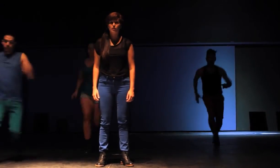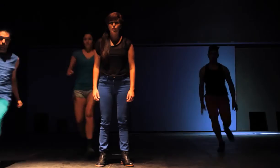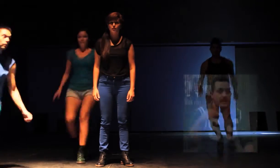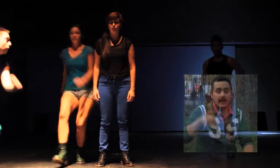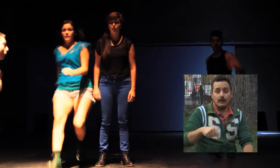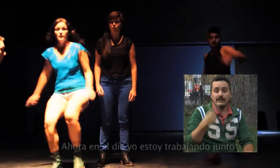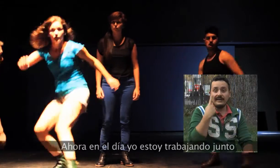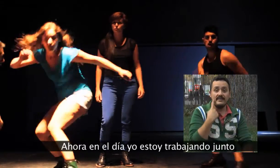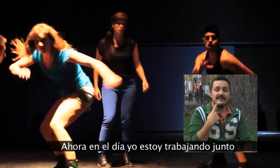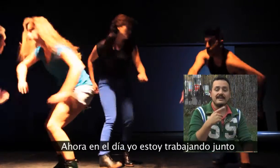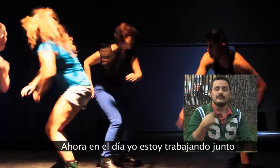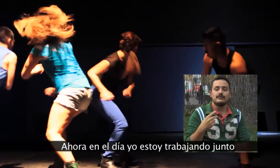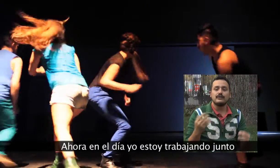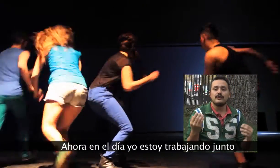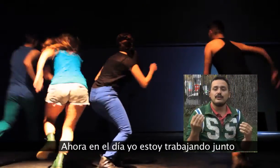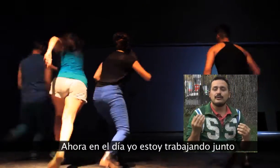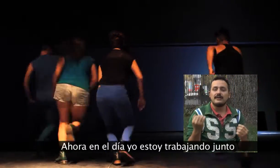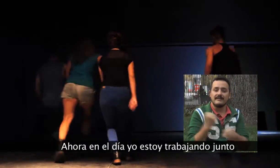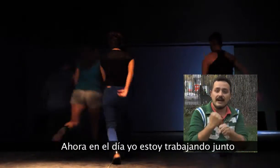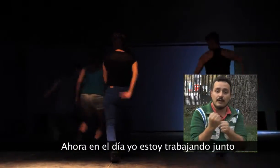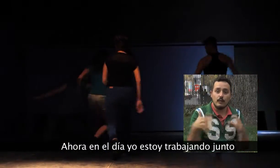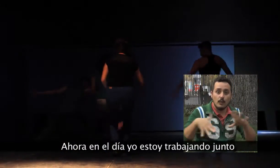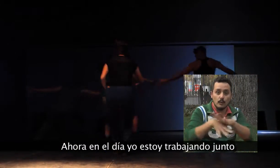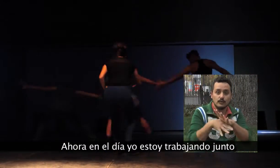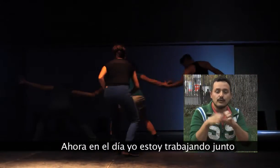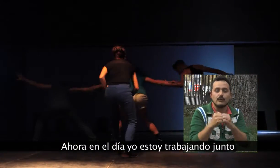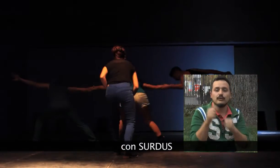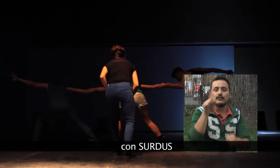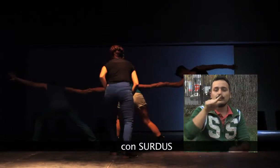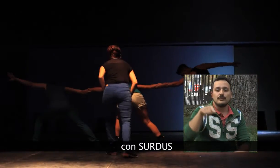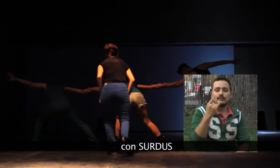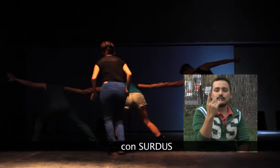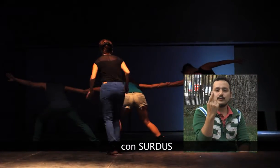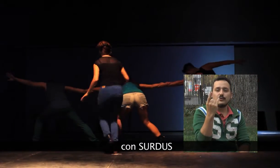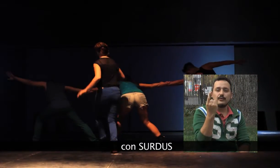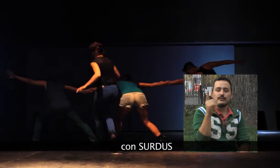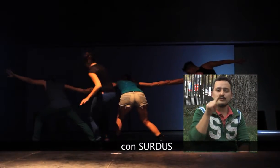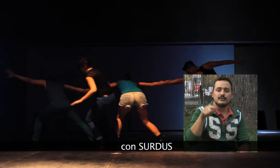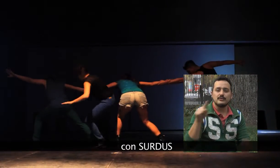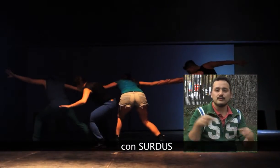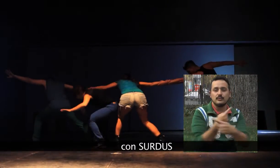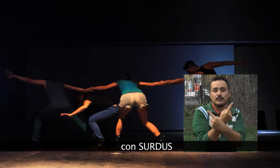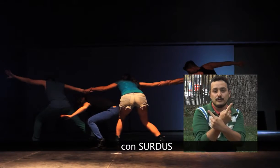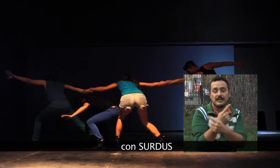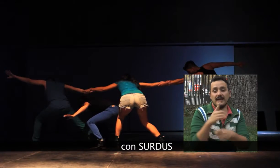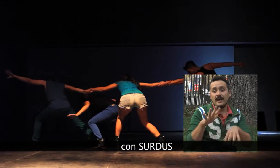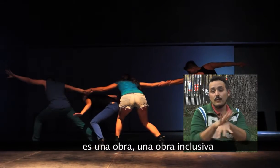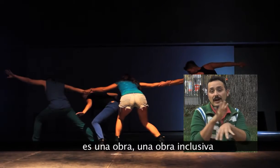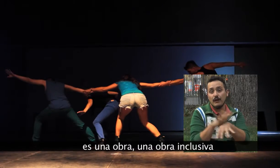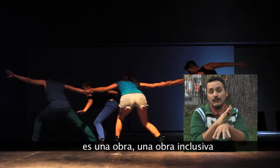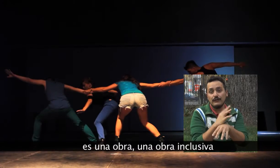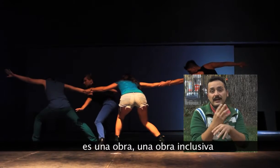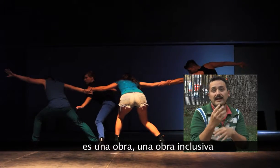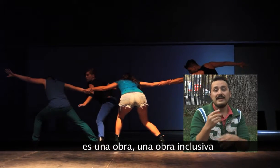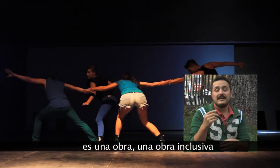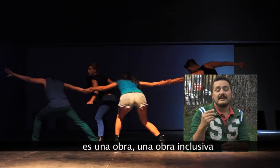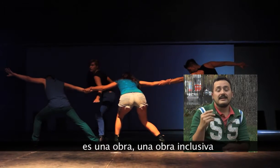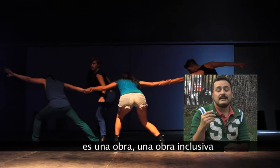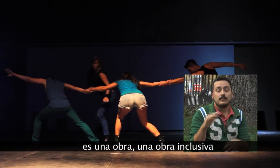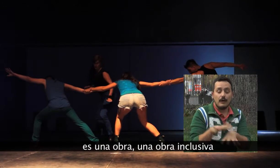Ahora en el día yo estoy trabajando junto con Sordos, en una obra, una